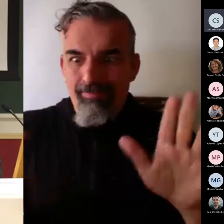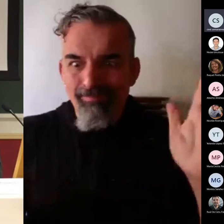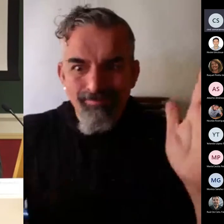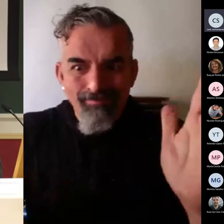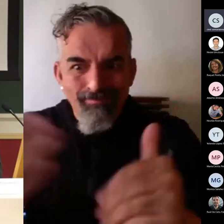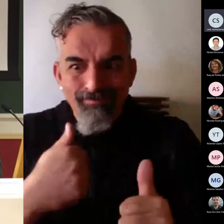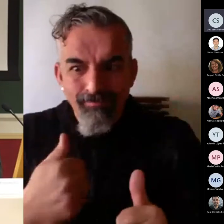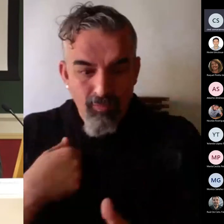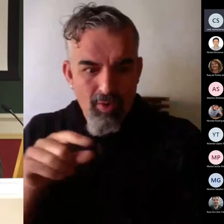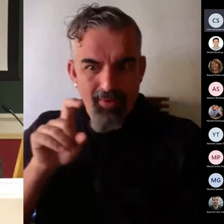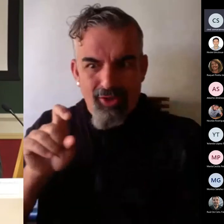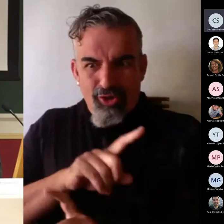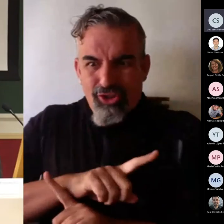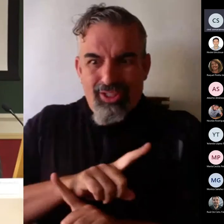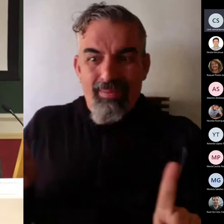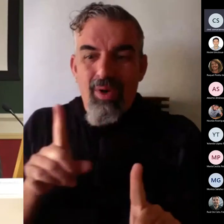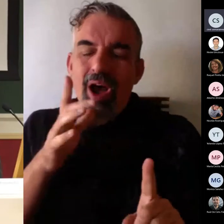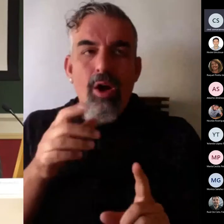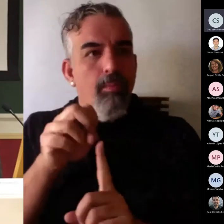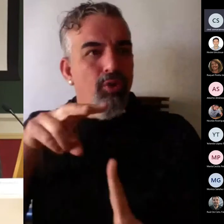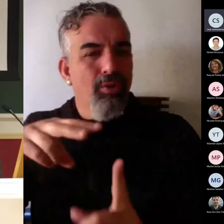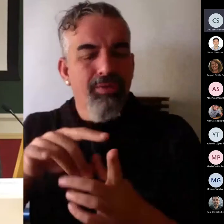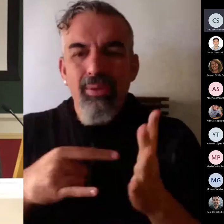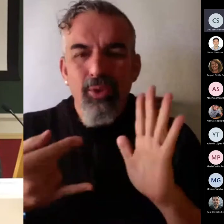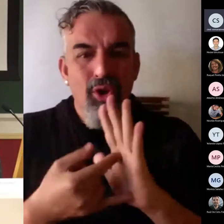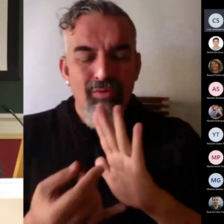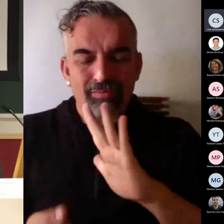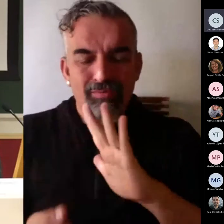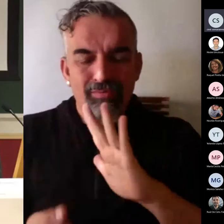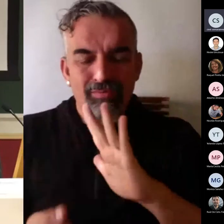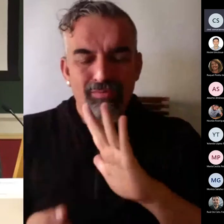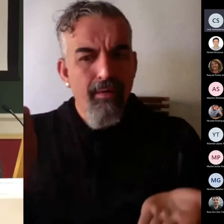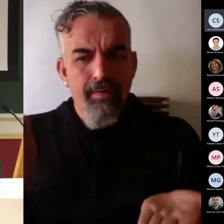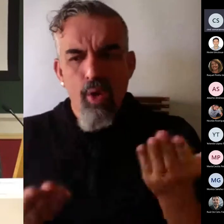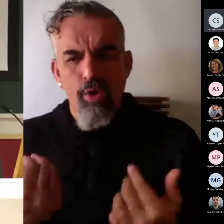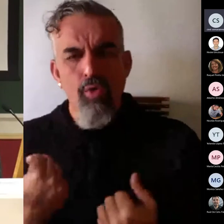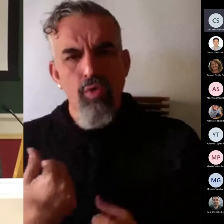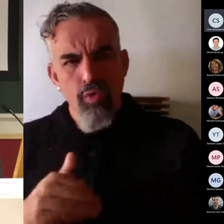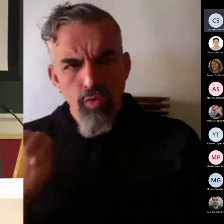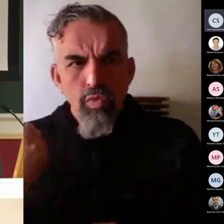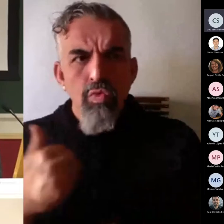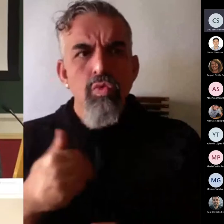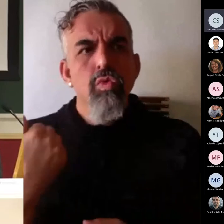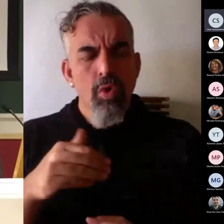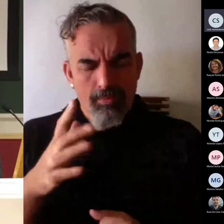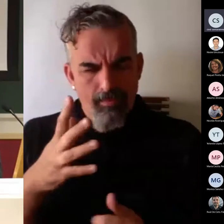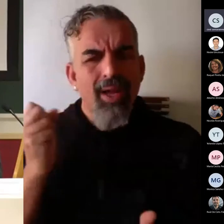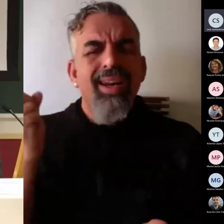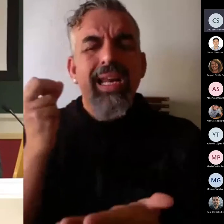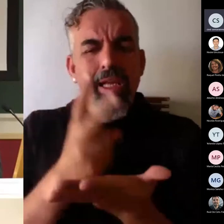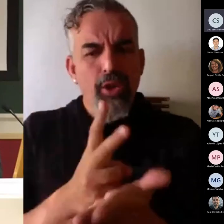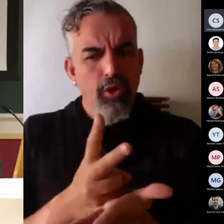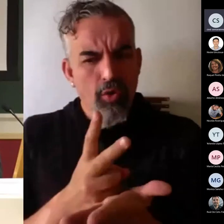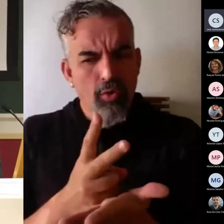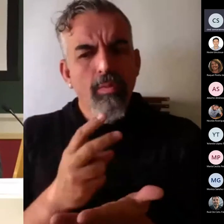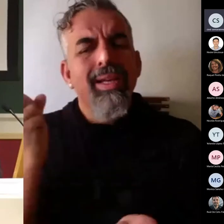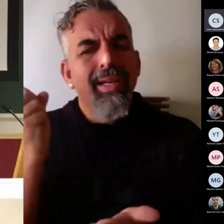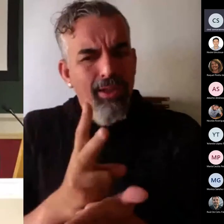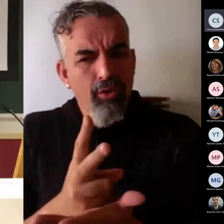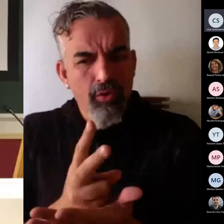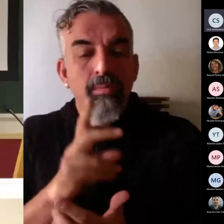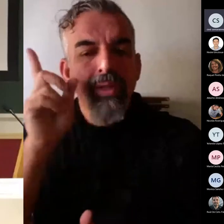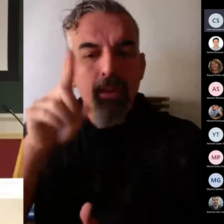Plantear, desde el punto de vista metodológico, la evaluación fue un completo reto. También es